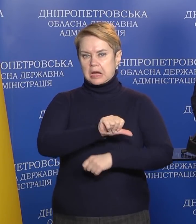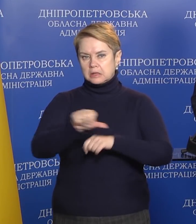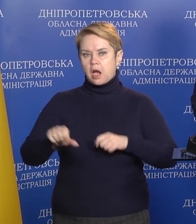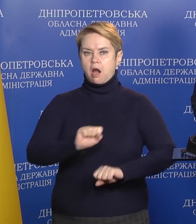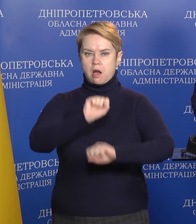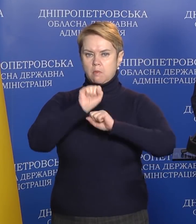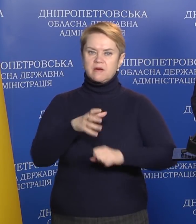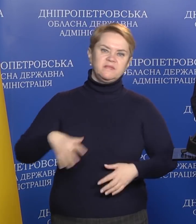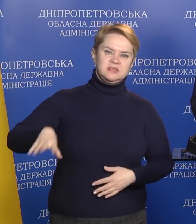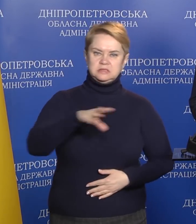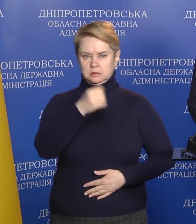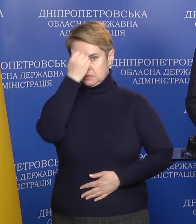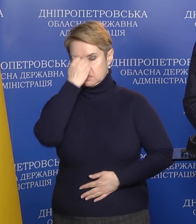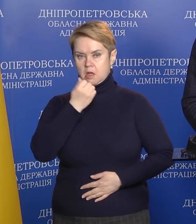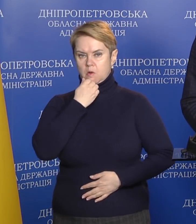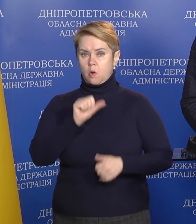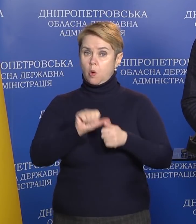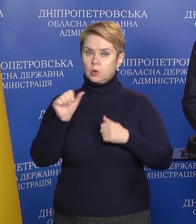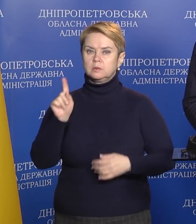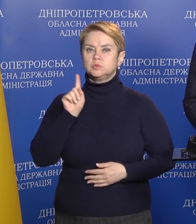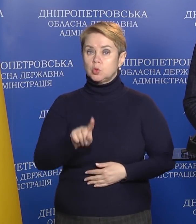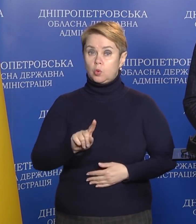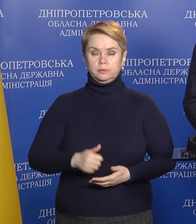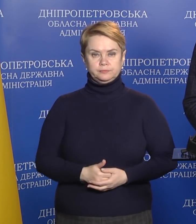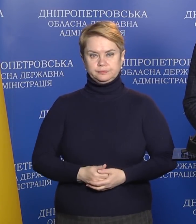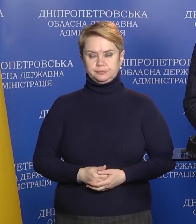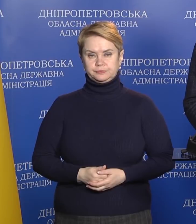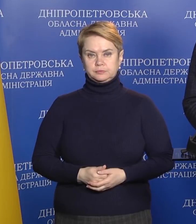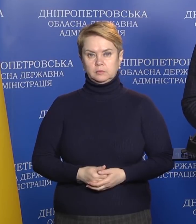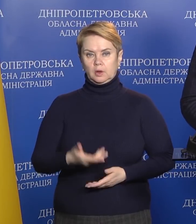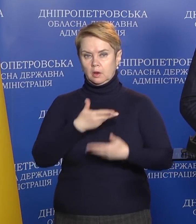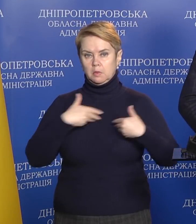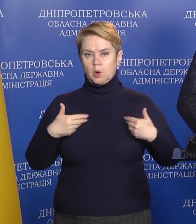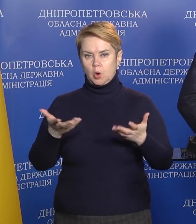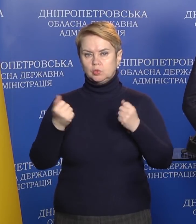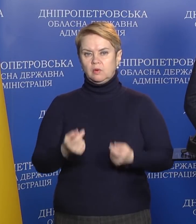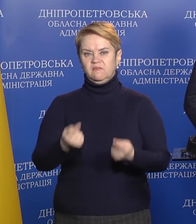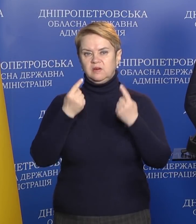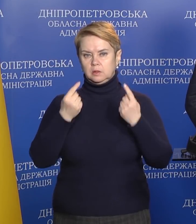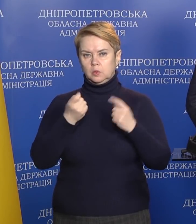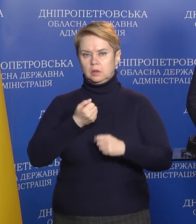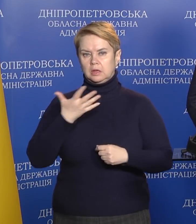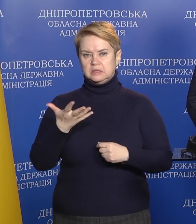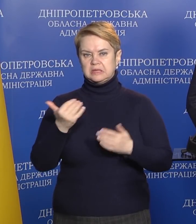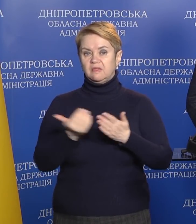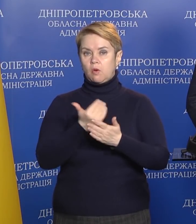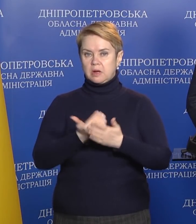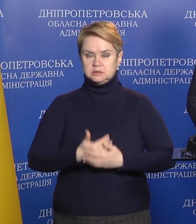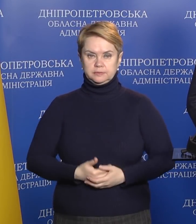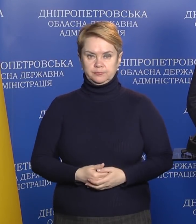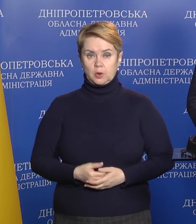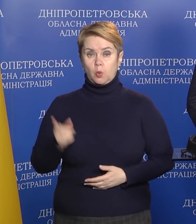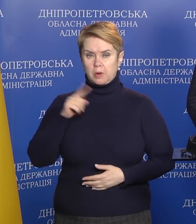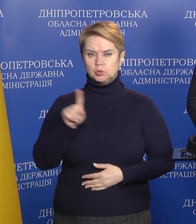обороні. Всім дякуємо. Окрім цього, ми отримуємо велику кількість інформації